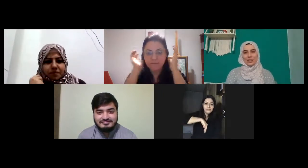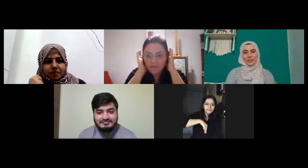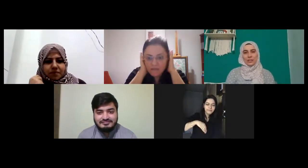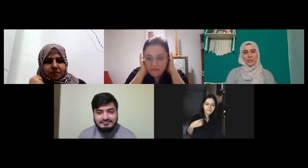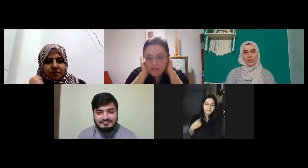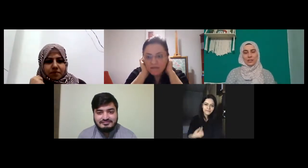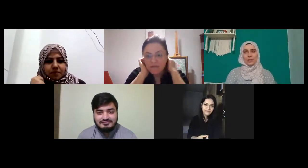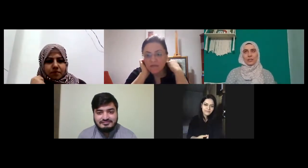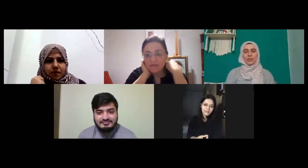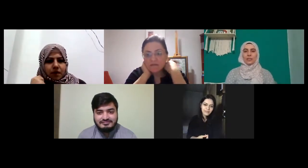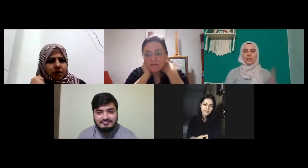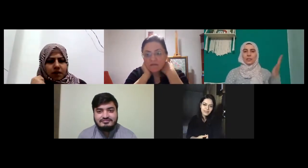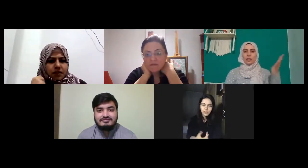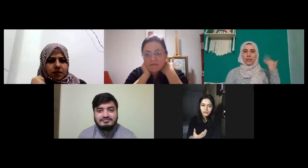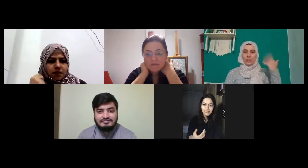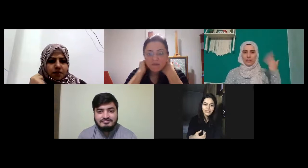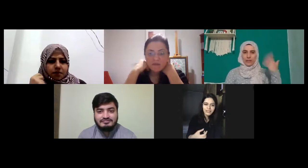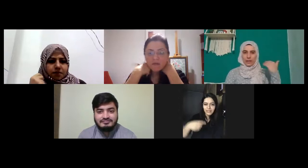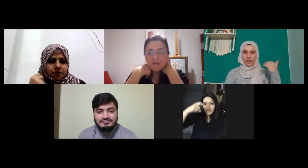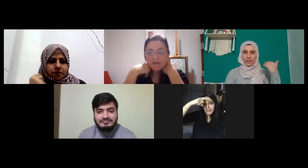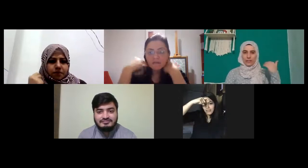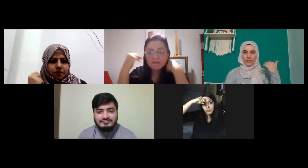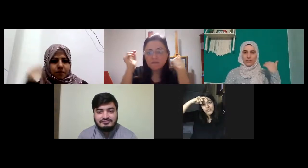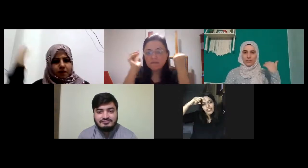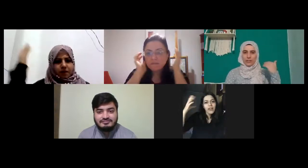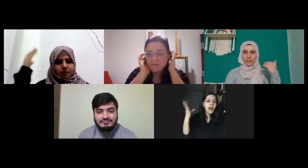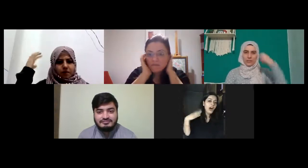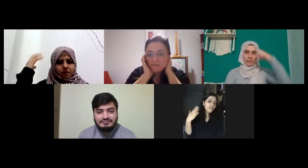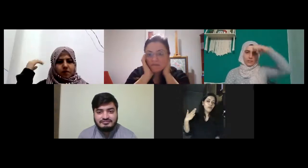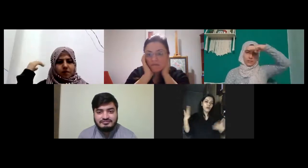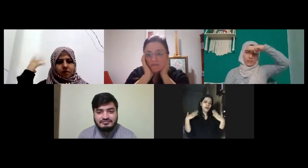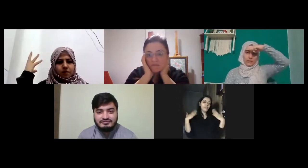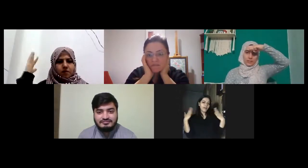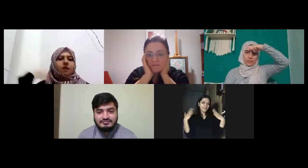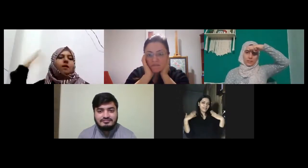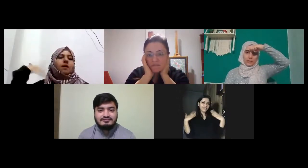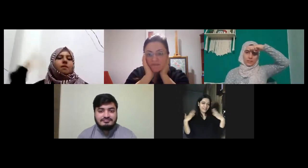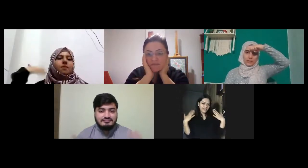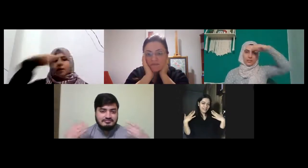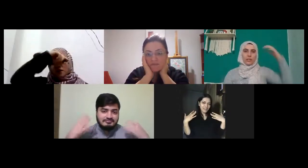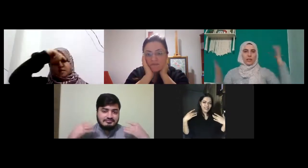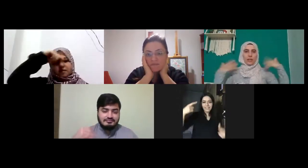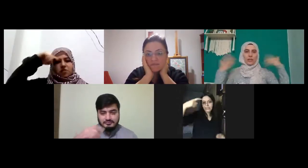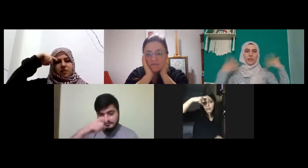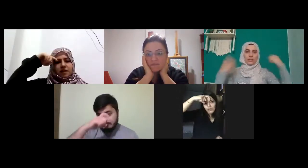hava nasıl hava bu sıcak hava bu hava hava sıcak